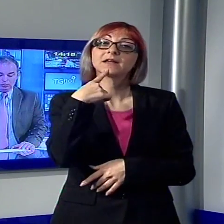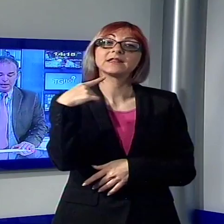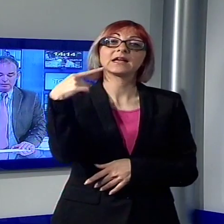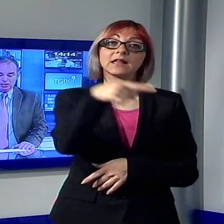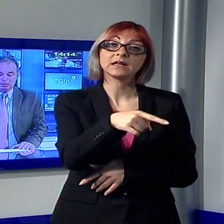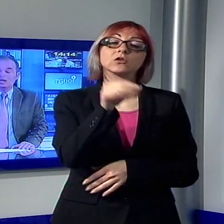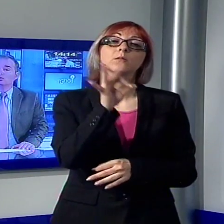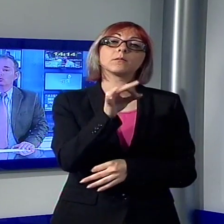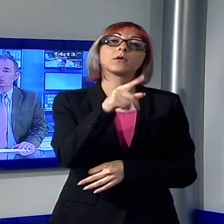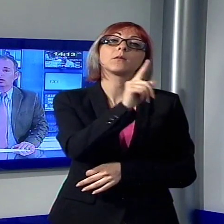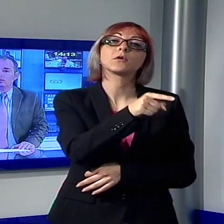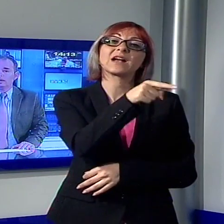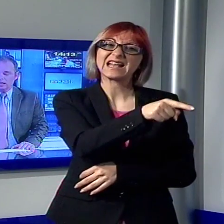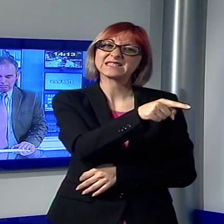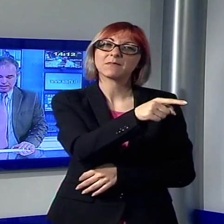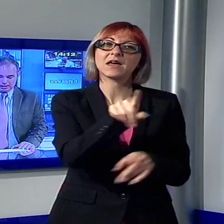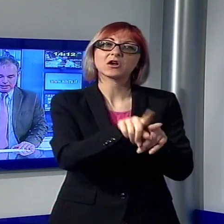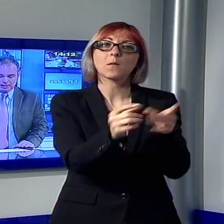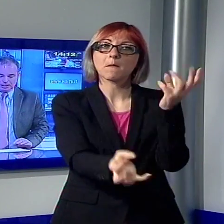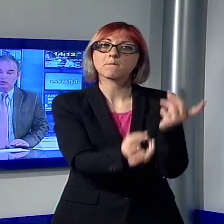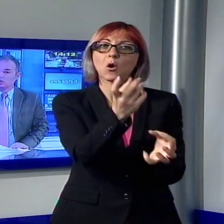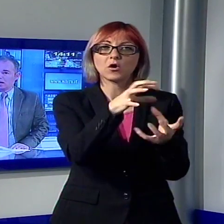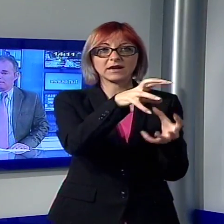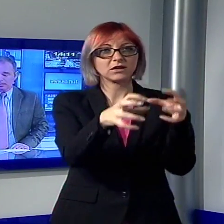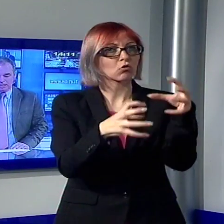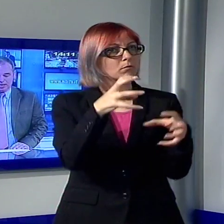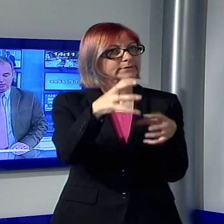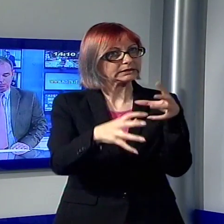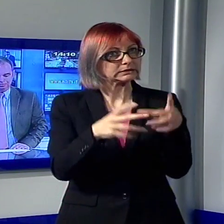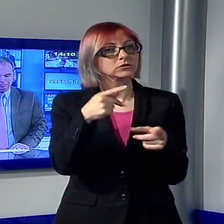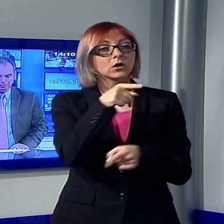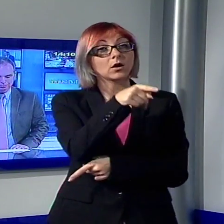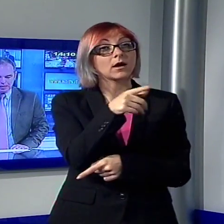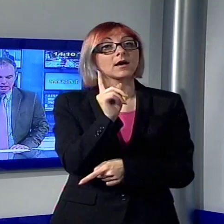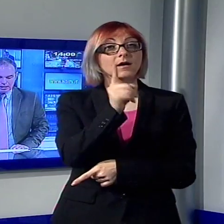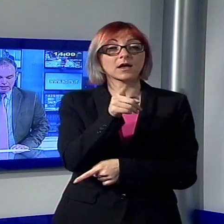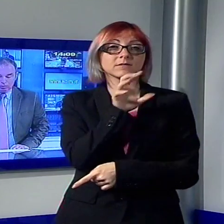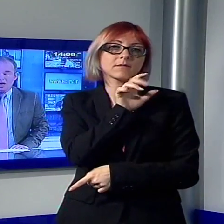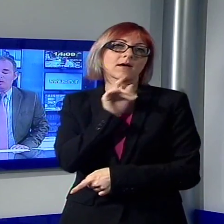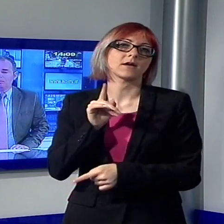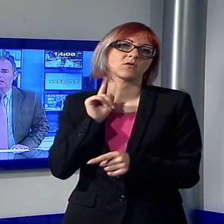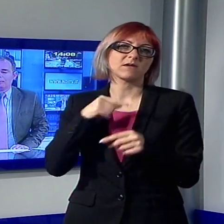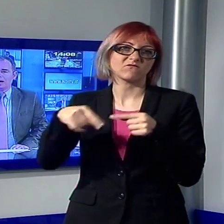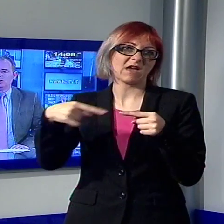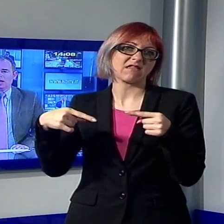pare avesse mandato su tutte le furie Gasparri che adesso si è vendicato. Chiudiamo la pagina